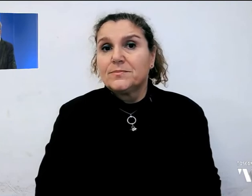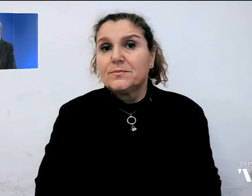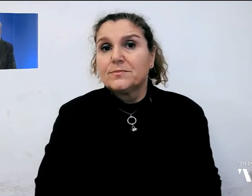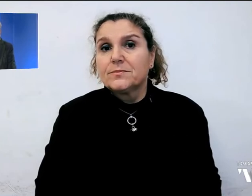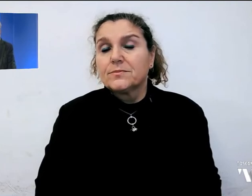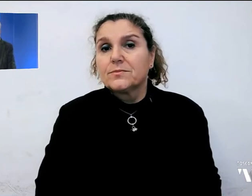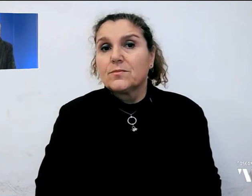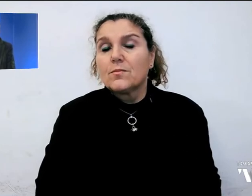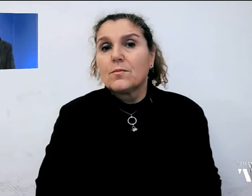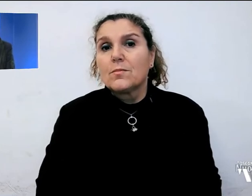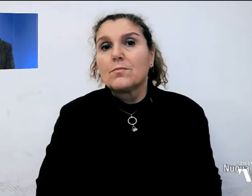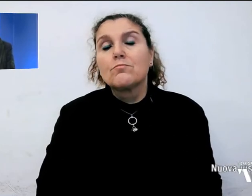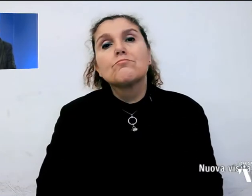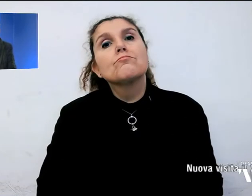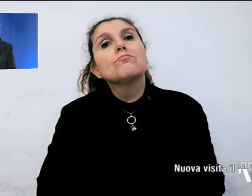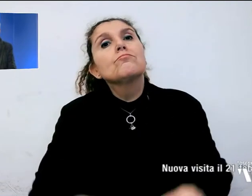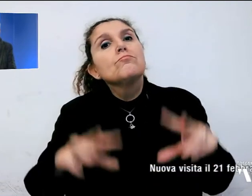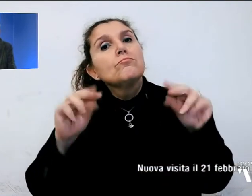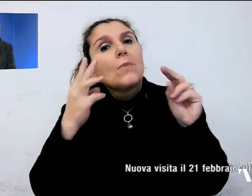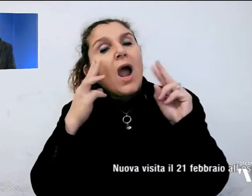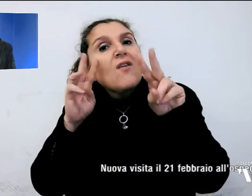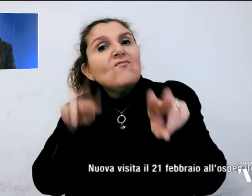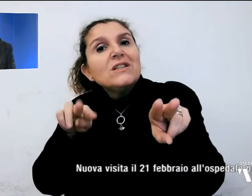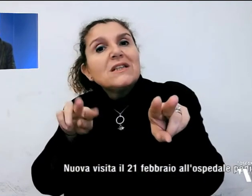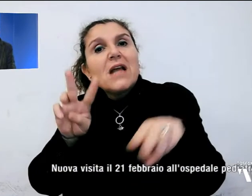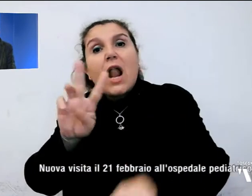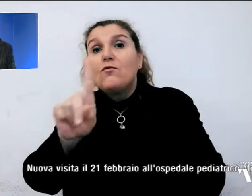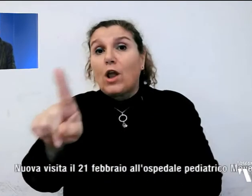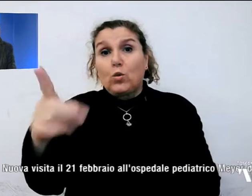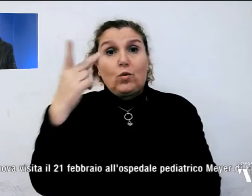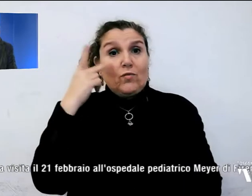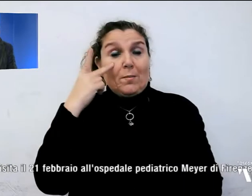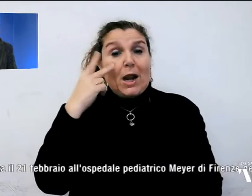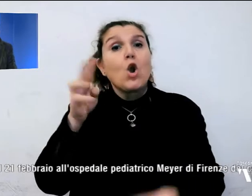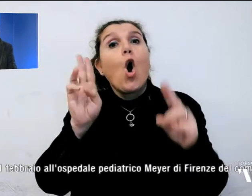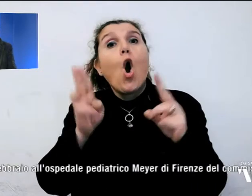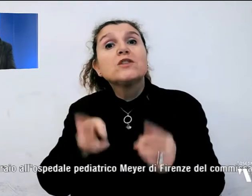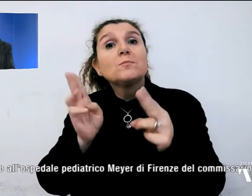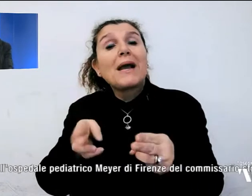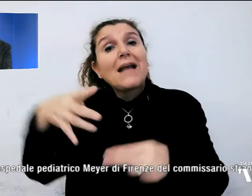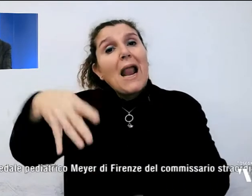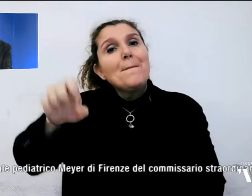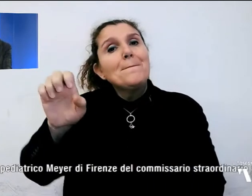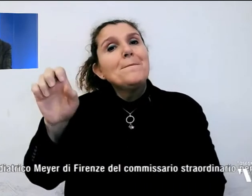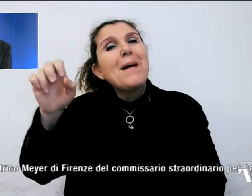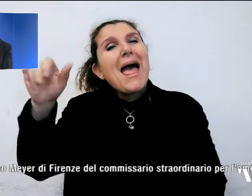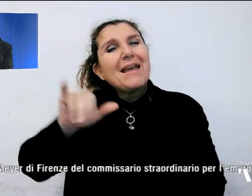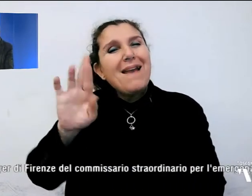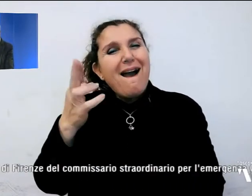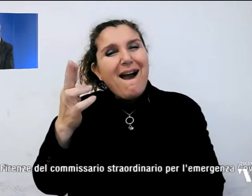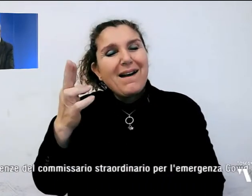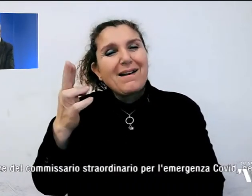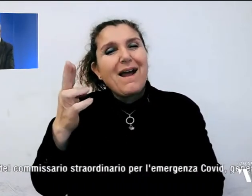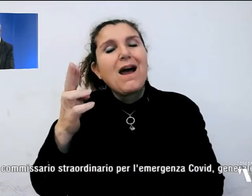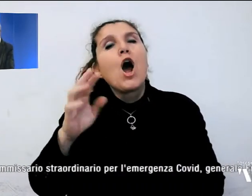Nuova visita il prossimo 21 febbraio all'ospedale pediatrico Meyer di Firenze del commissario